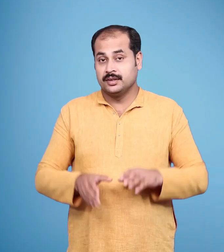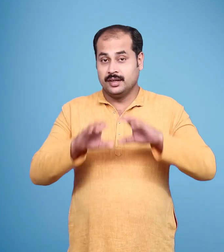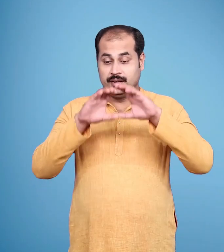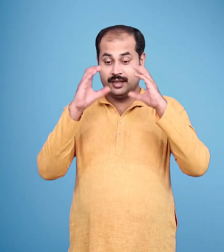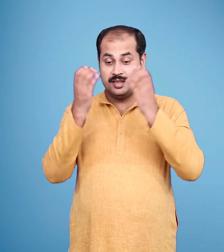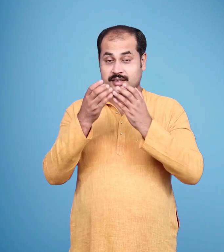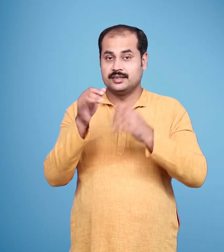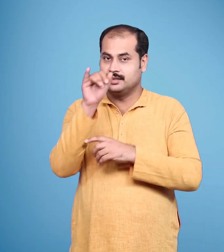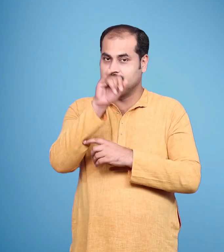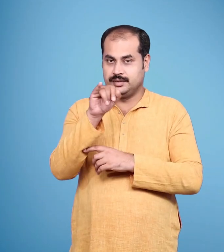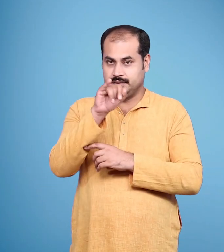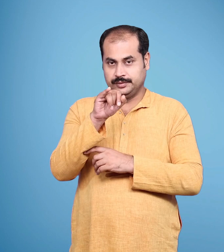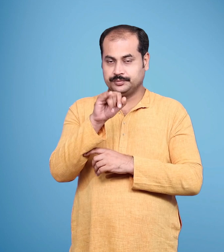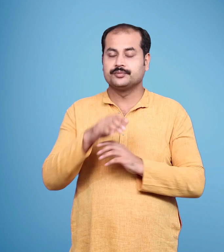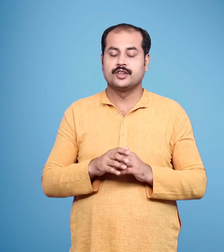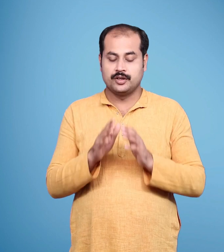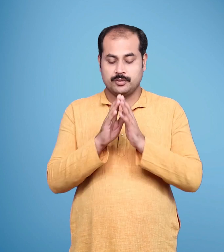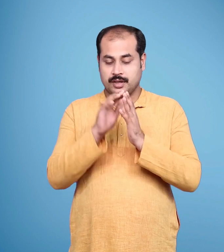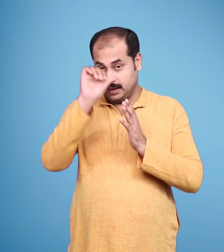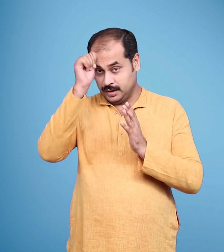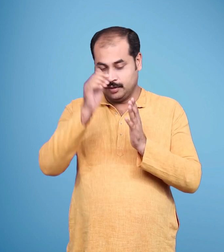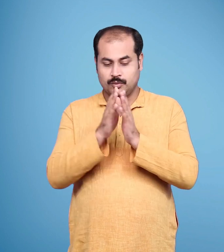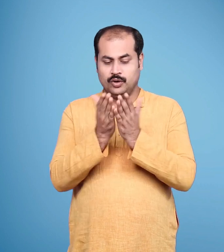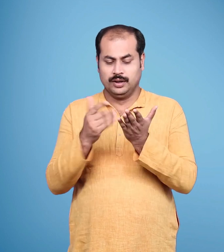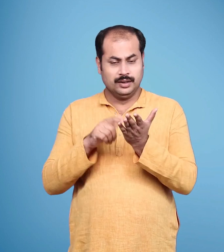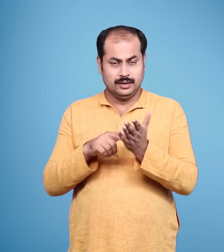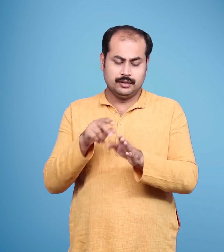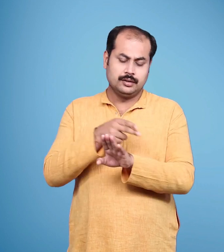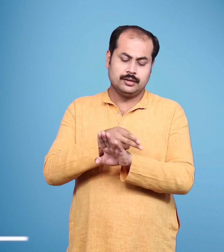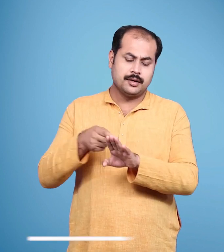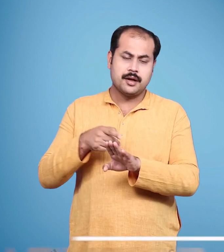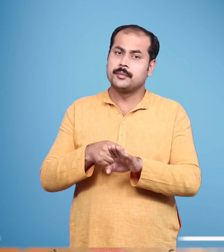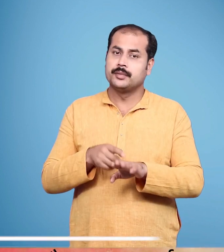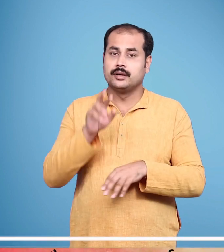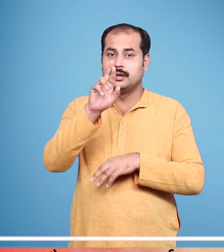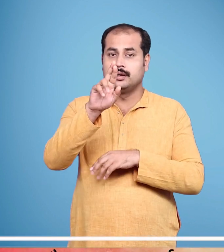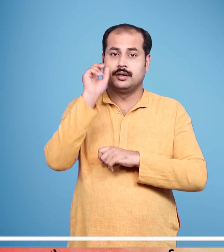कक्षाची की इन्दी की पाठे पुस्तक बाल राम कथा